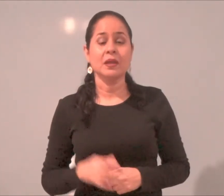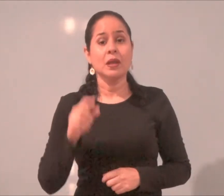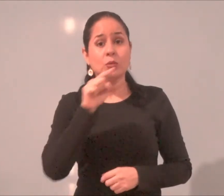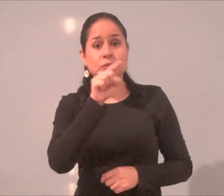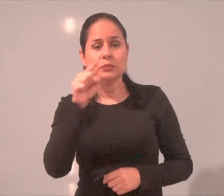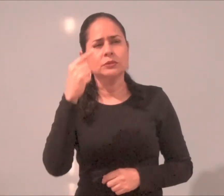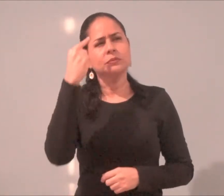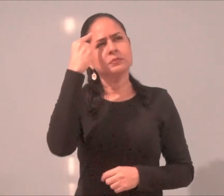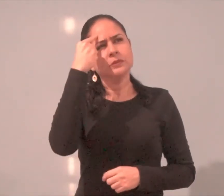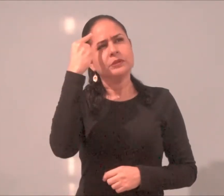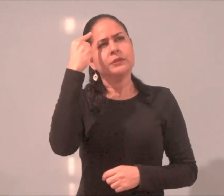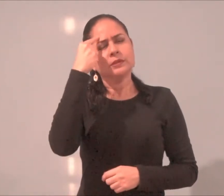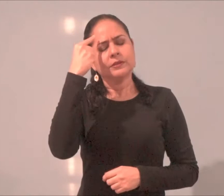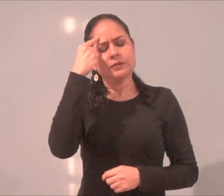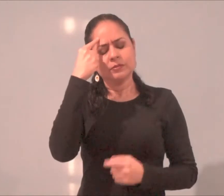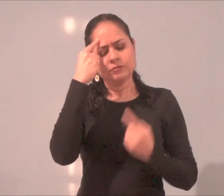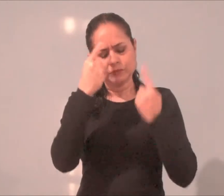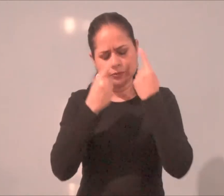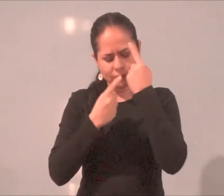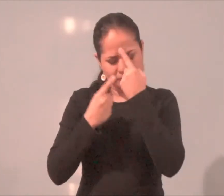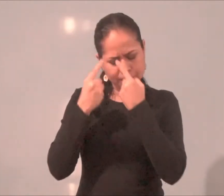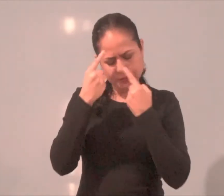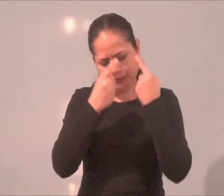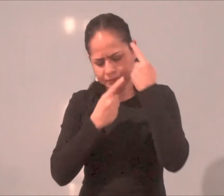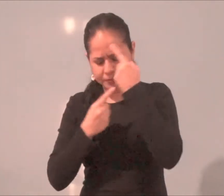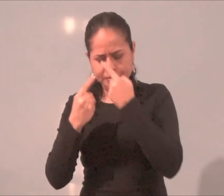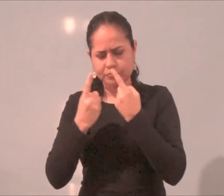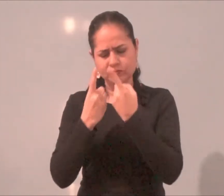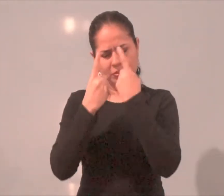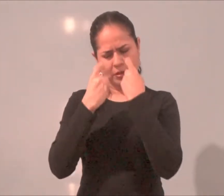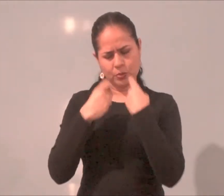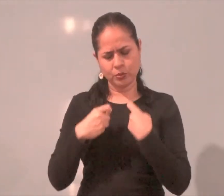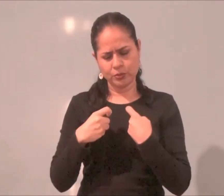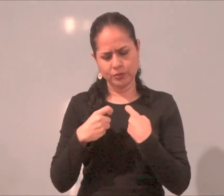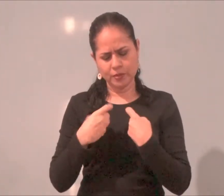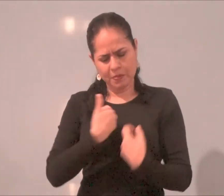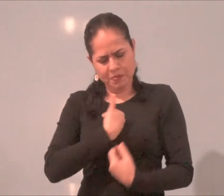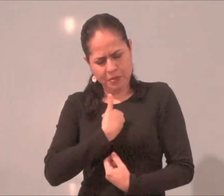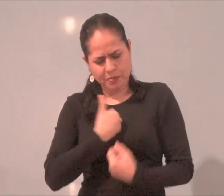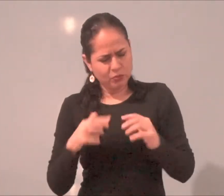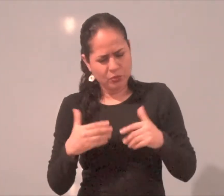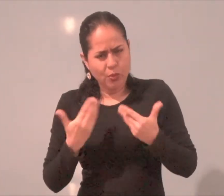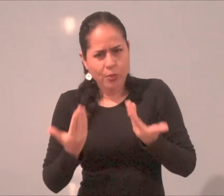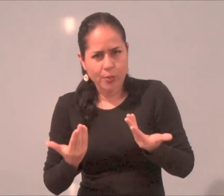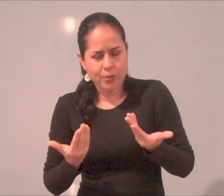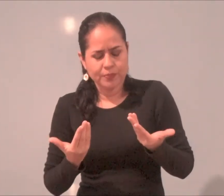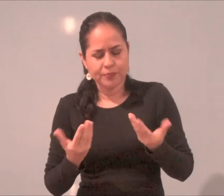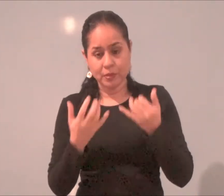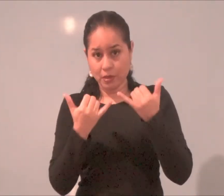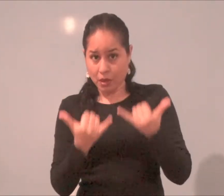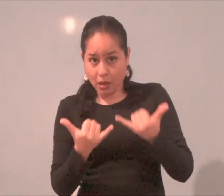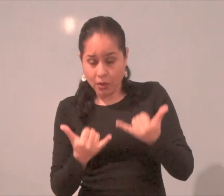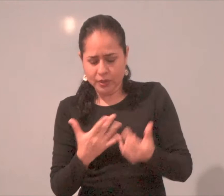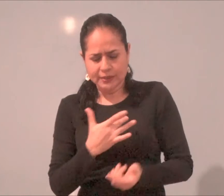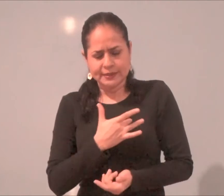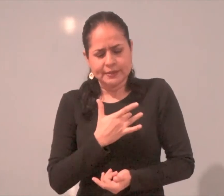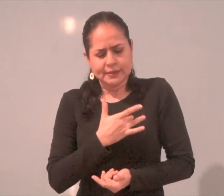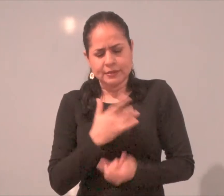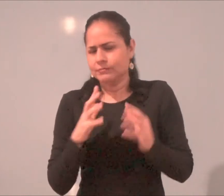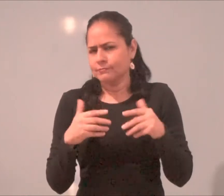nos podemos hacer estas preguntas ¿Cómo estoy? ¿Cómo me siento actualmente? Para cerrar